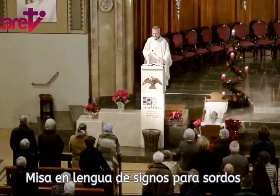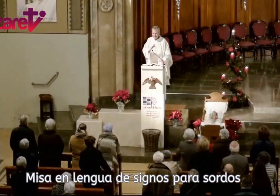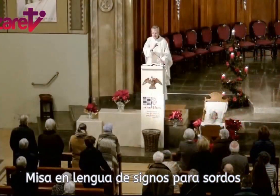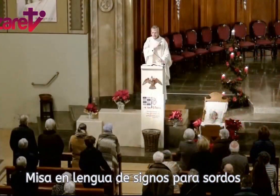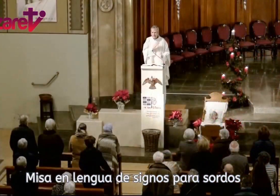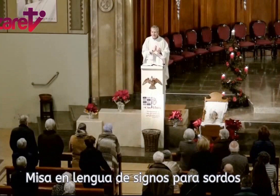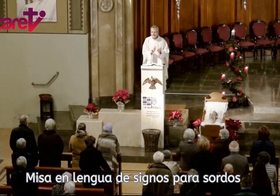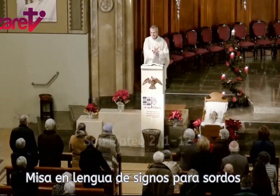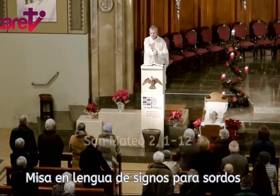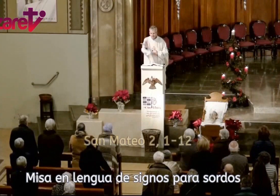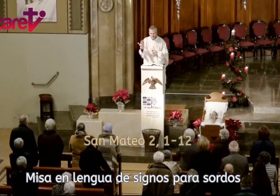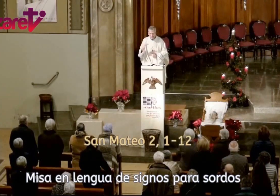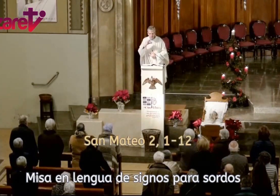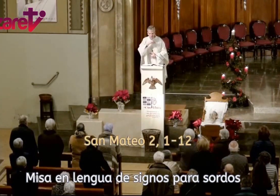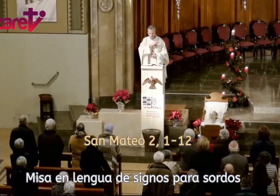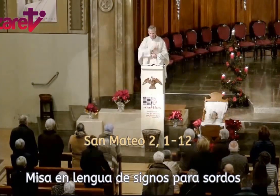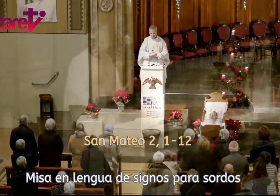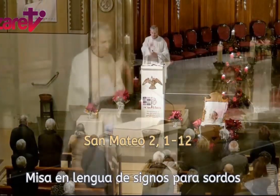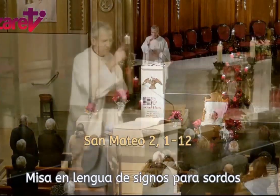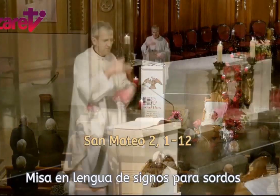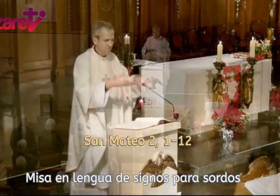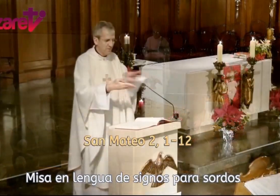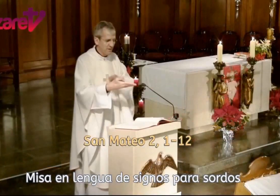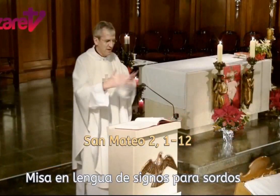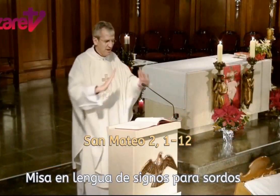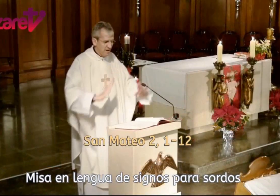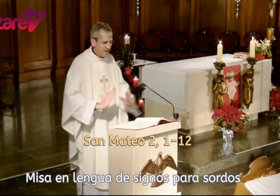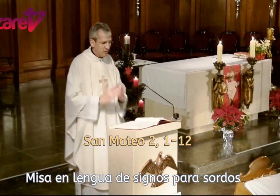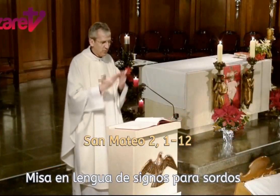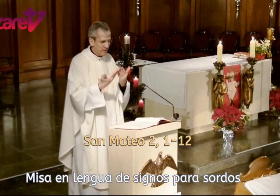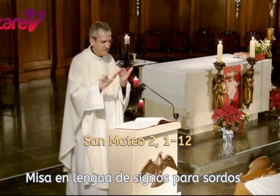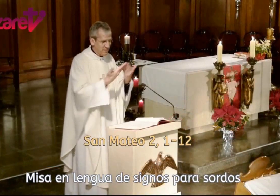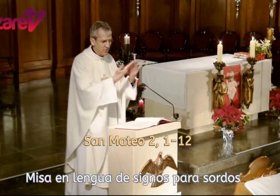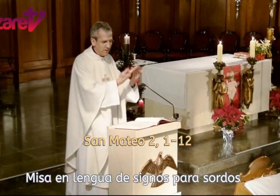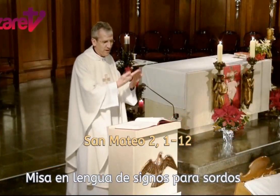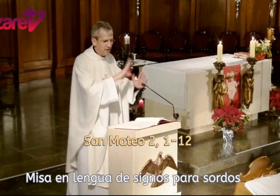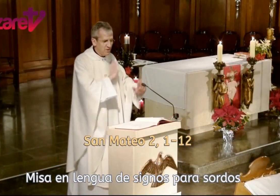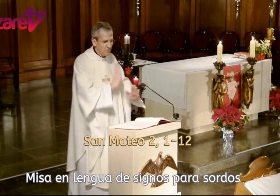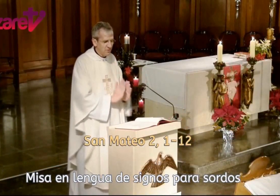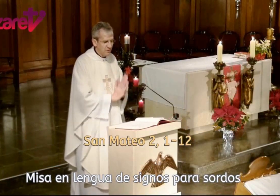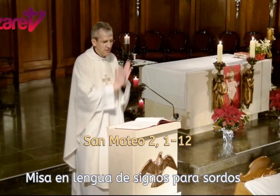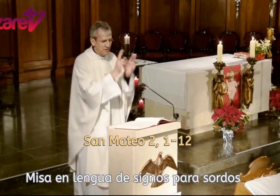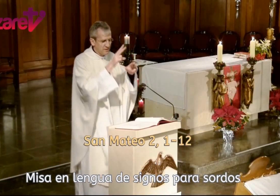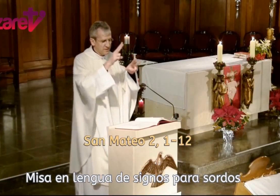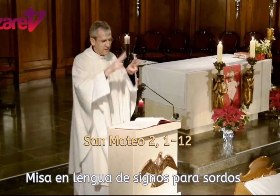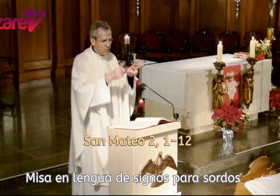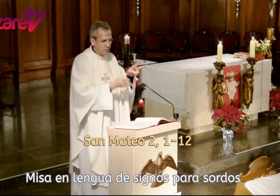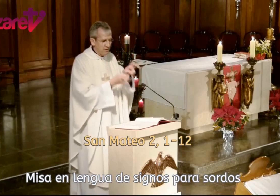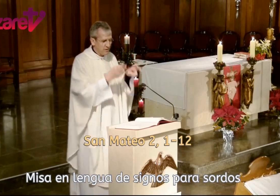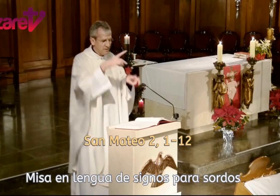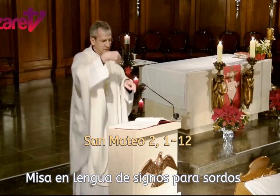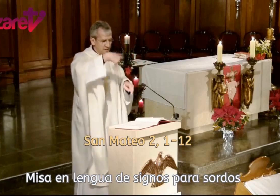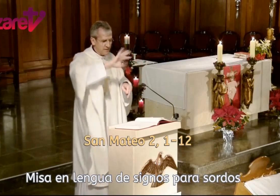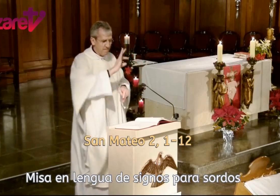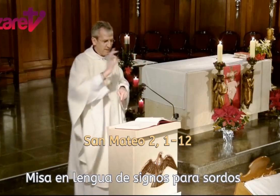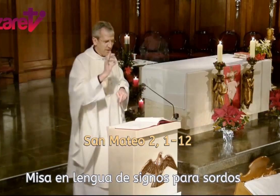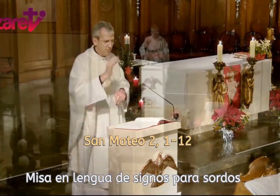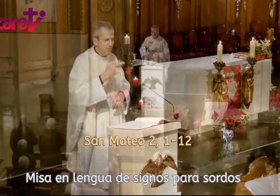El Señor esté con vosotros. Lectura del Santo Evangelio según San Mateo.